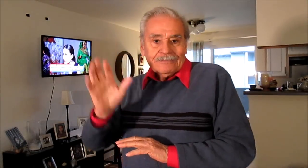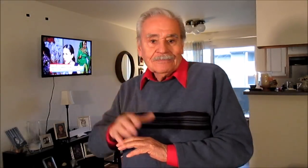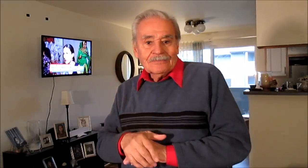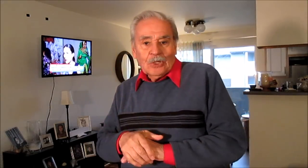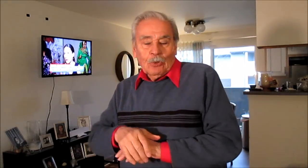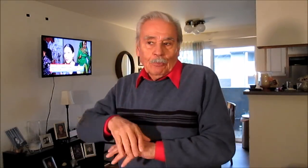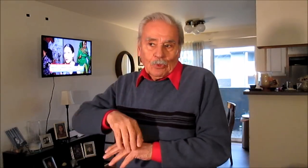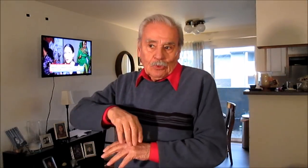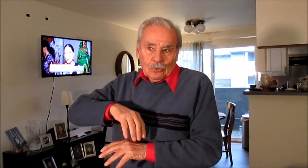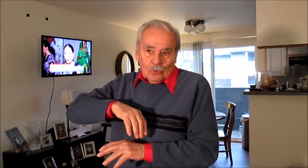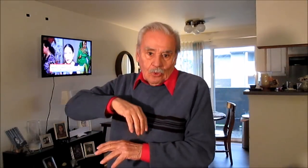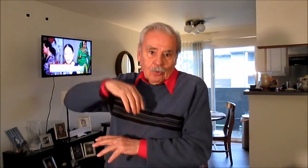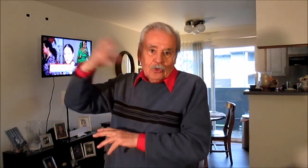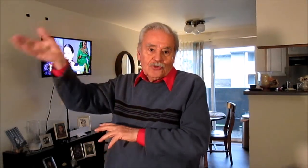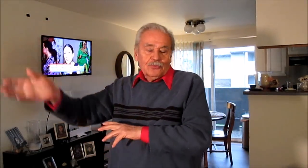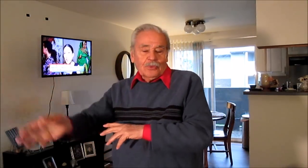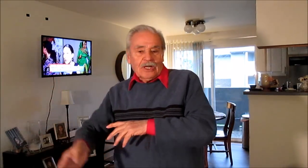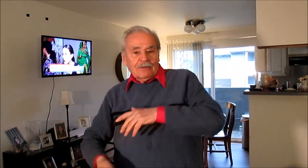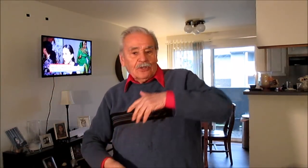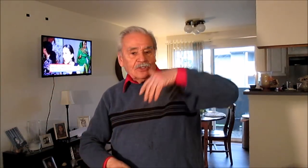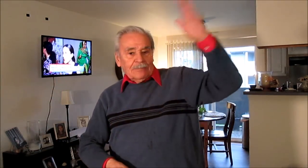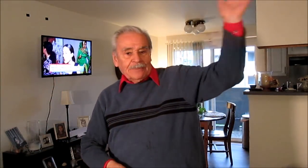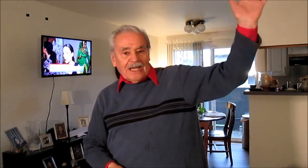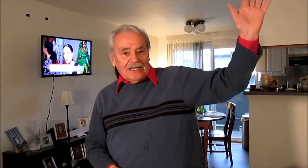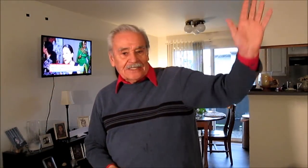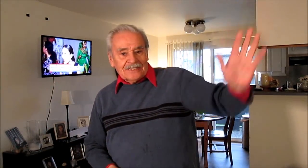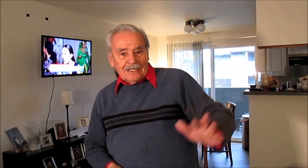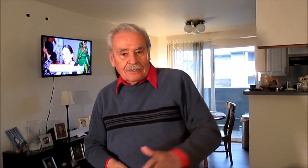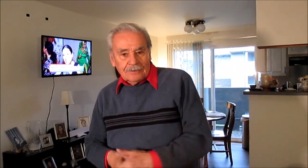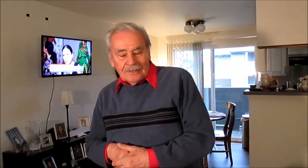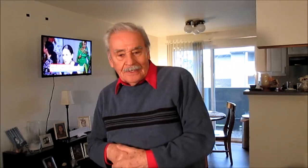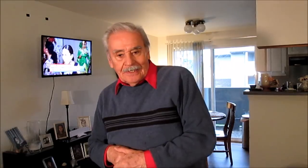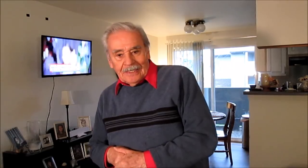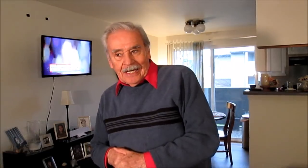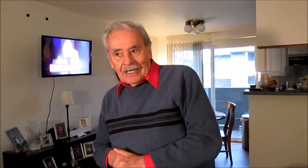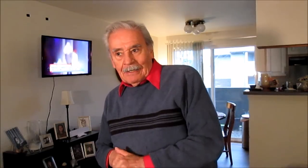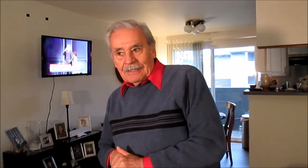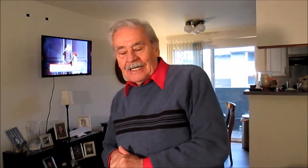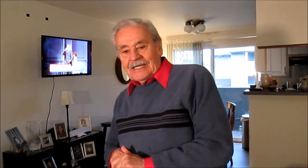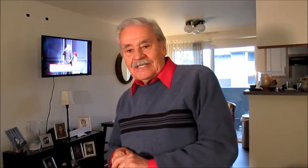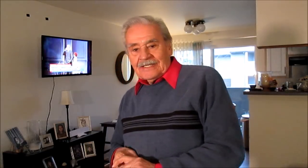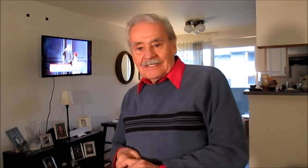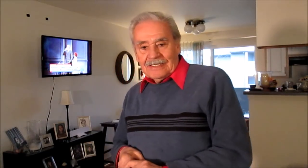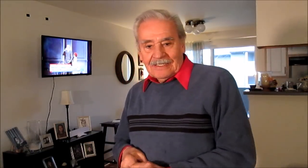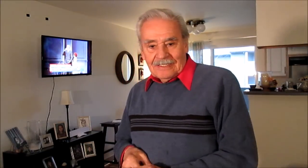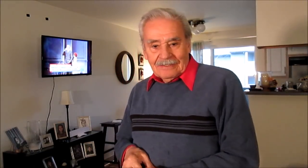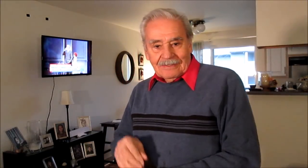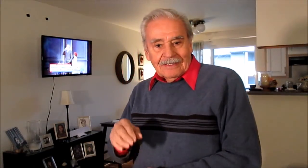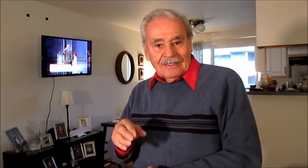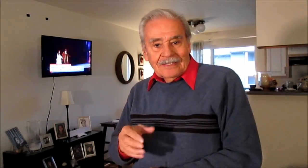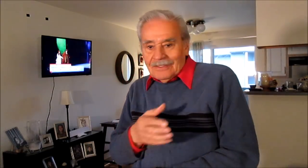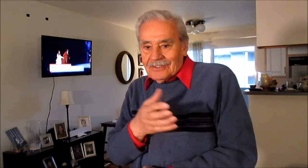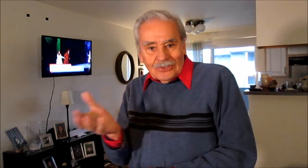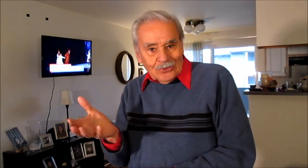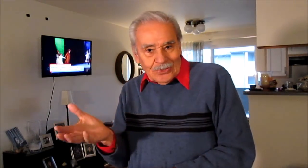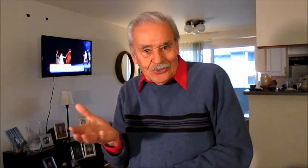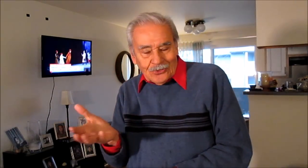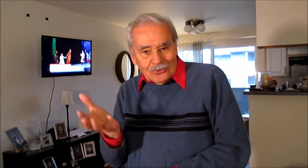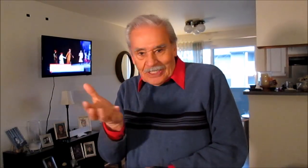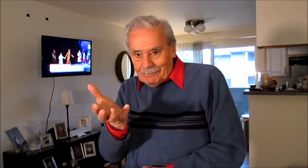o por los bolsos, por arriba los tapiales, a las iglesias. Y todo eso, el que